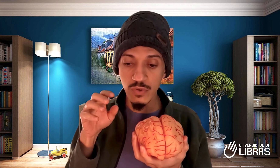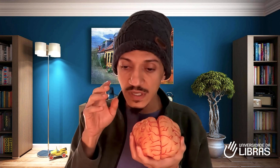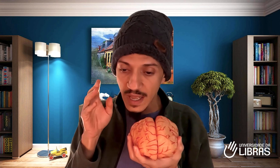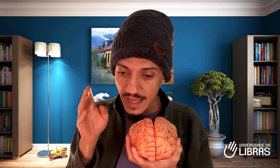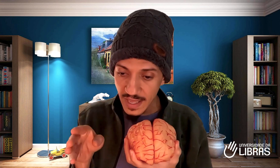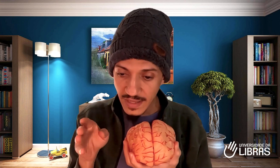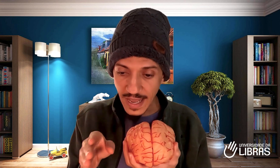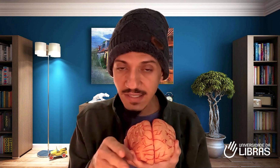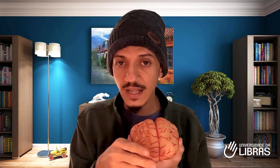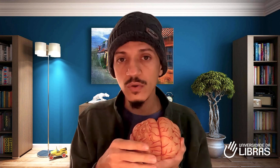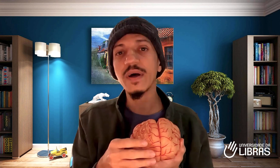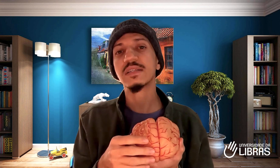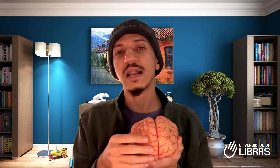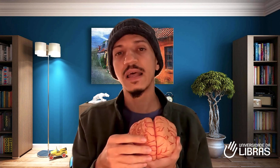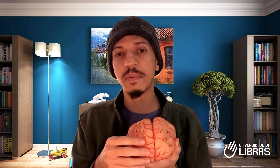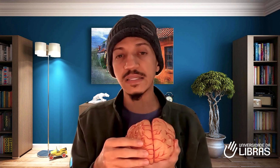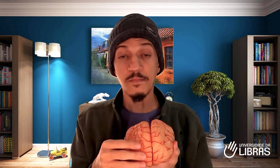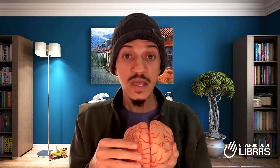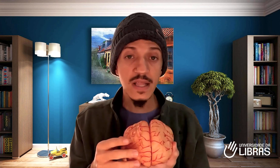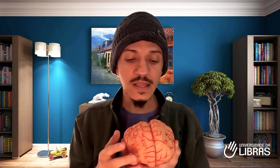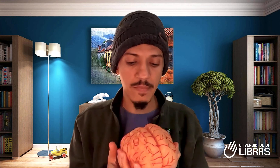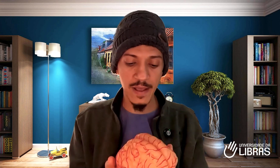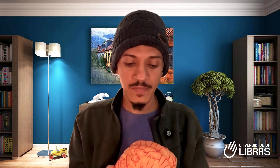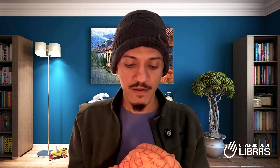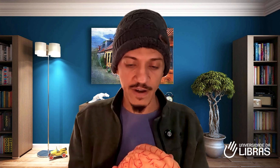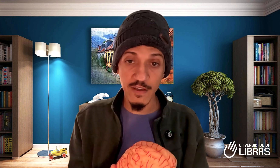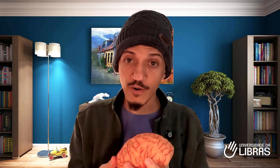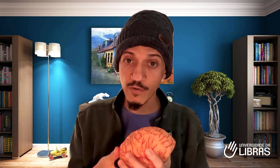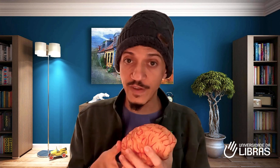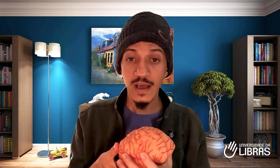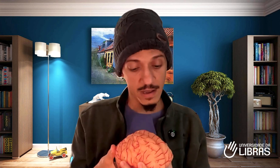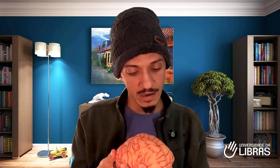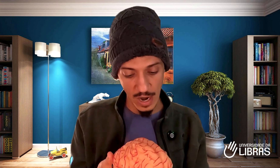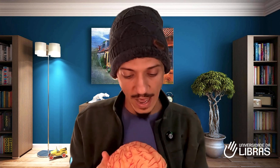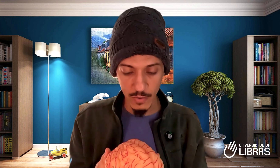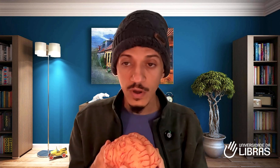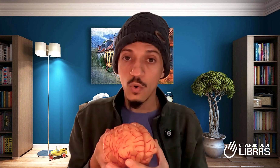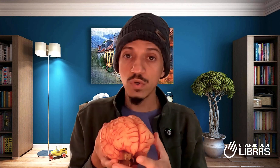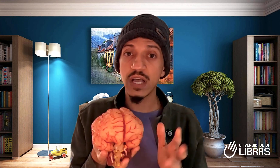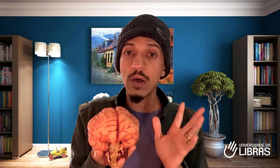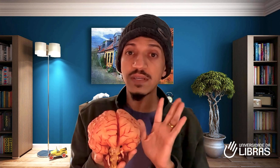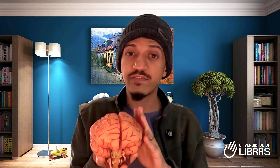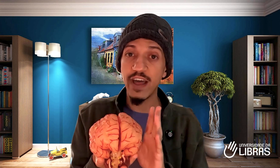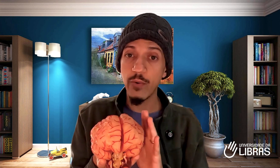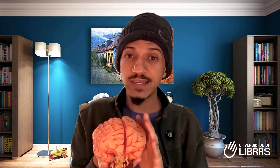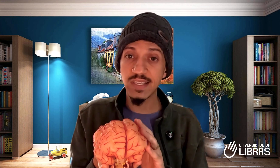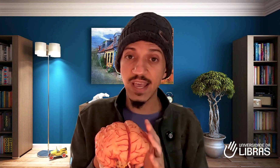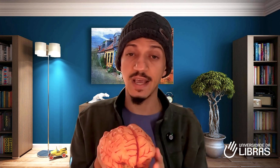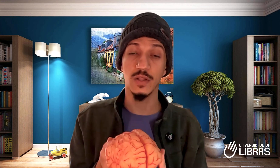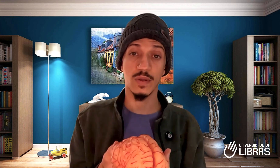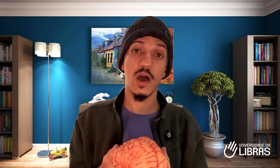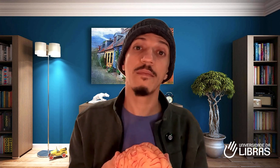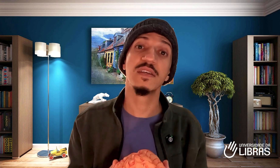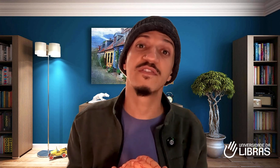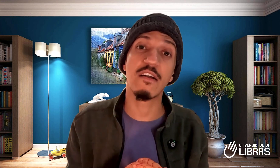indexadores da Libras, e também vai envolver, claro, o seu hemisfério esquerdo, que é o hemisfério da